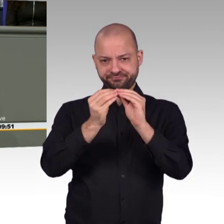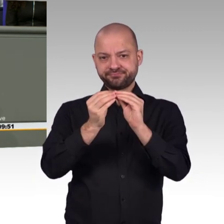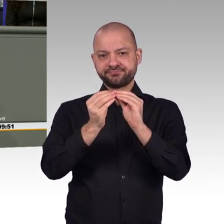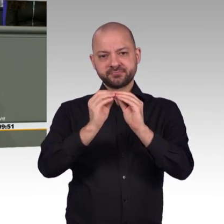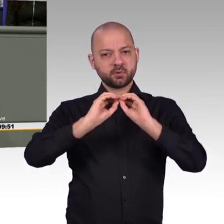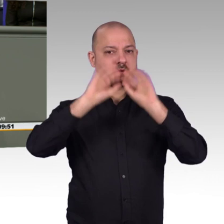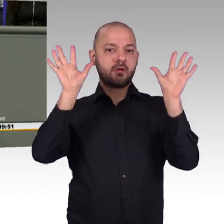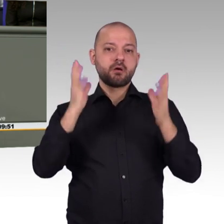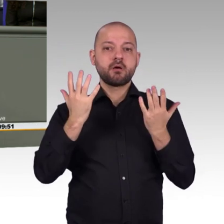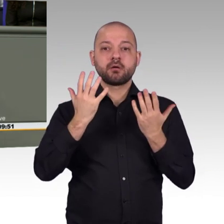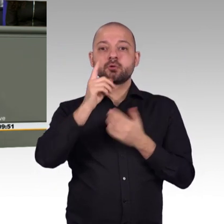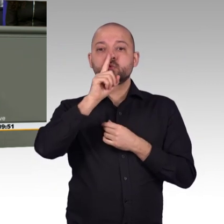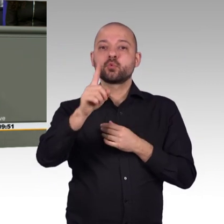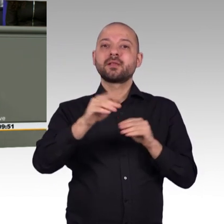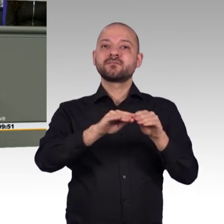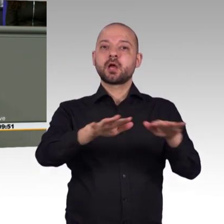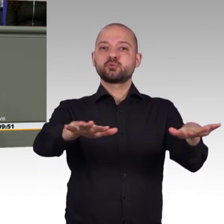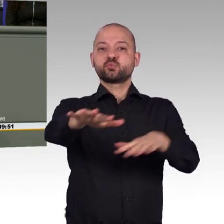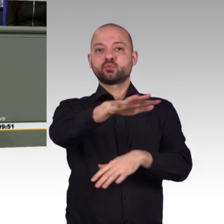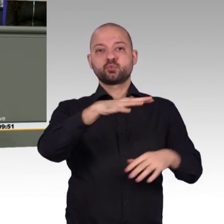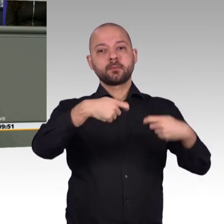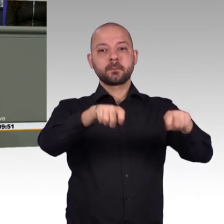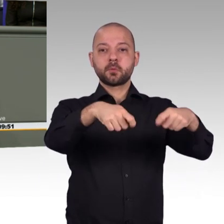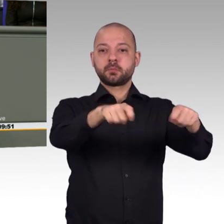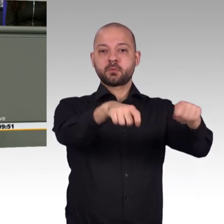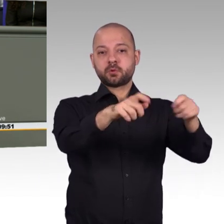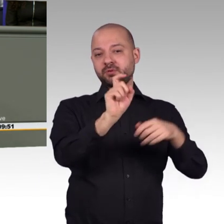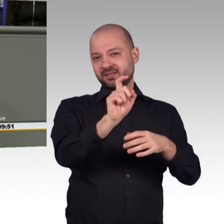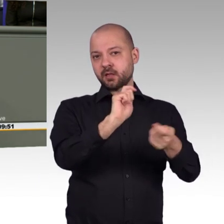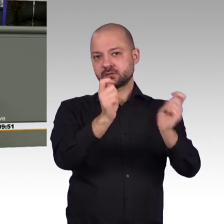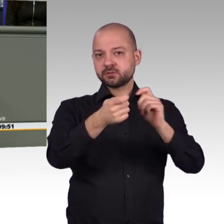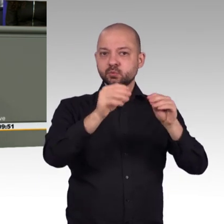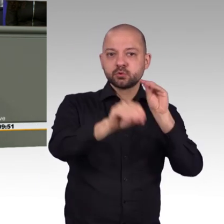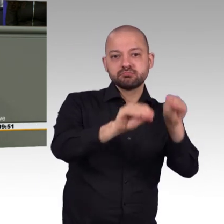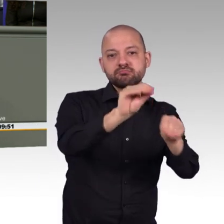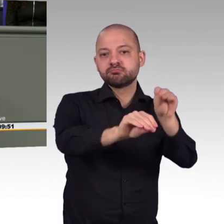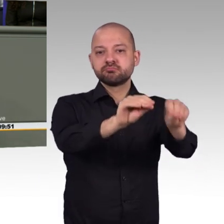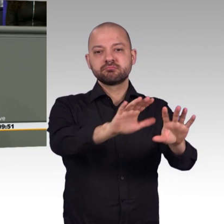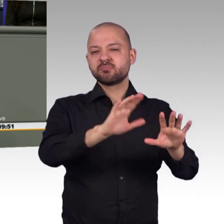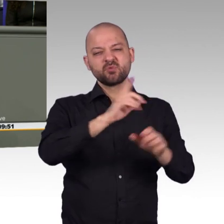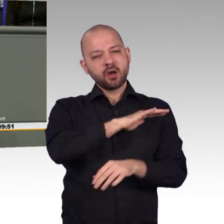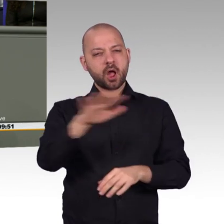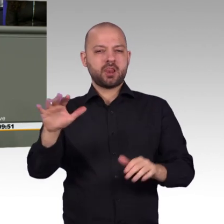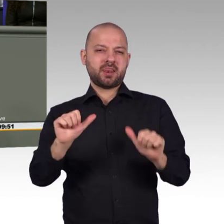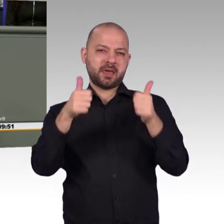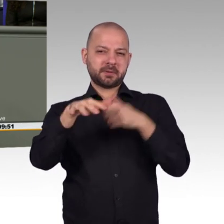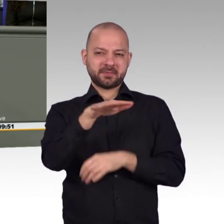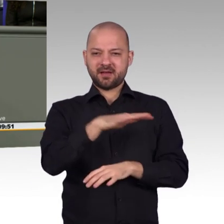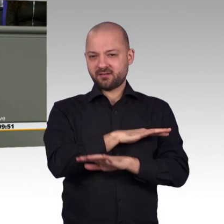sehr merkwürdig. Ich nenne mal eine Zahl, weil ja angeblich zu wenig Zahlen genannt wurden, 5 Milliarden Euro. Heute werden